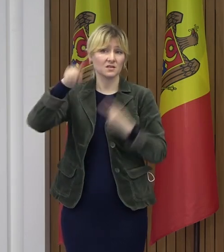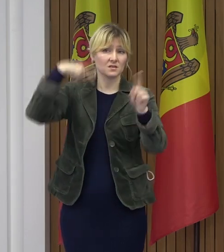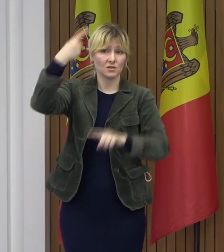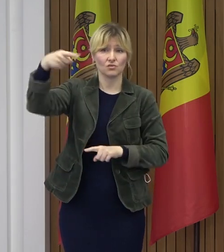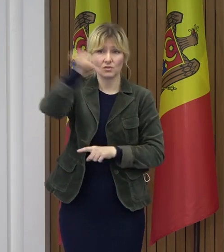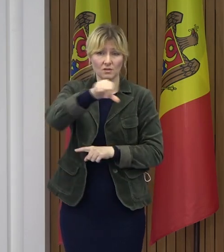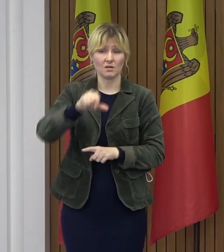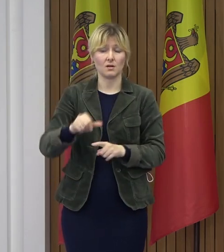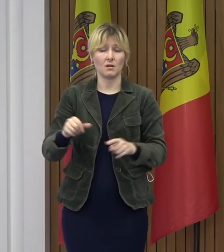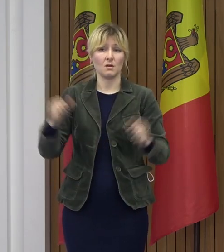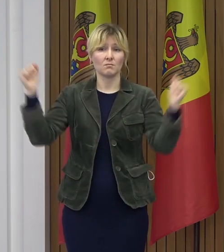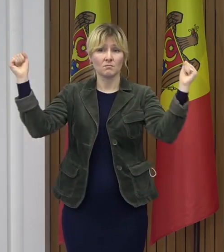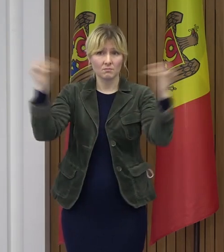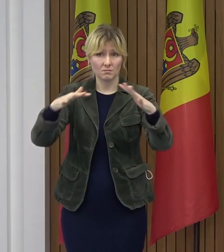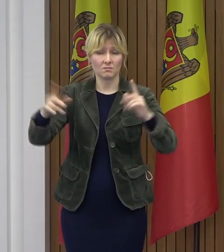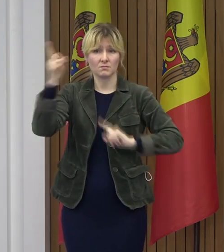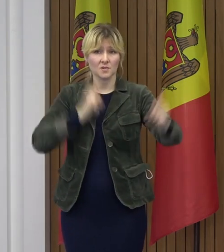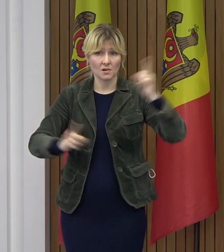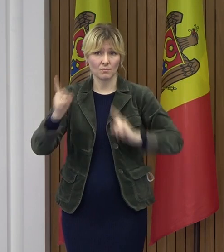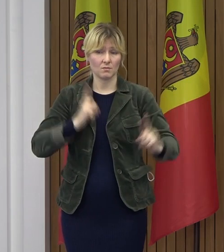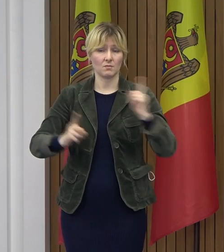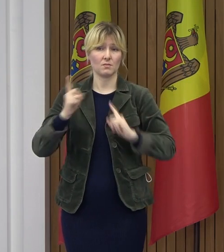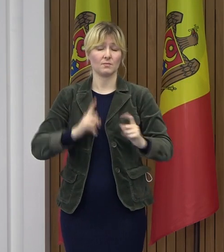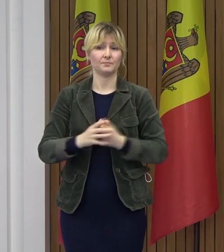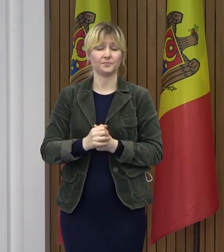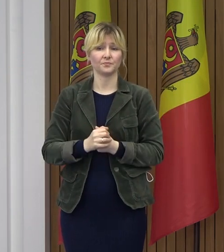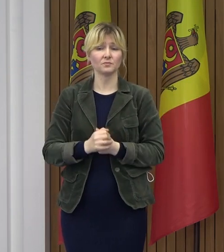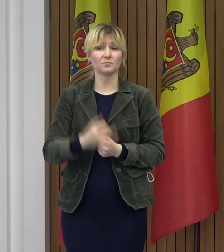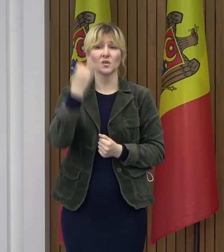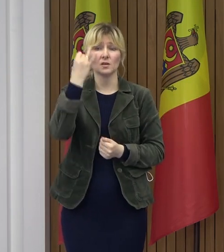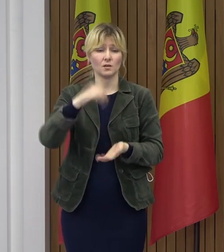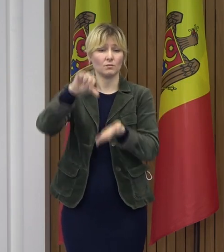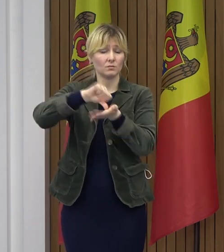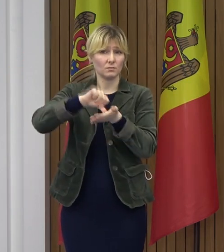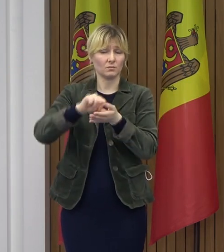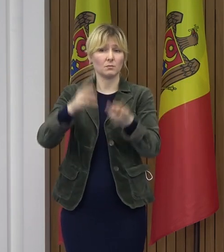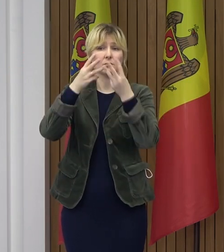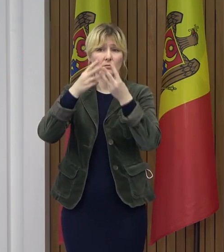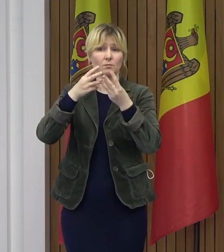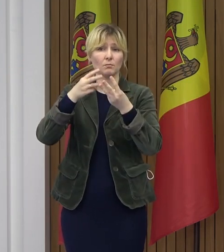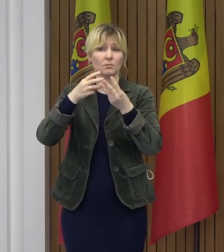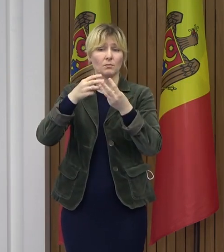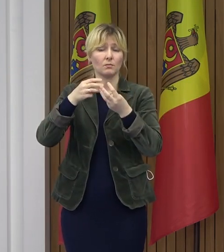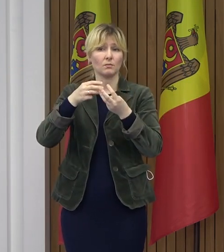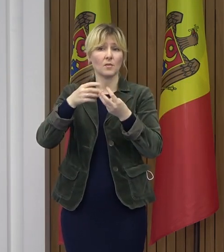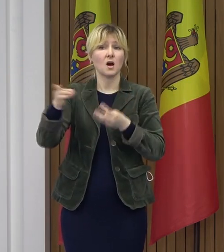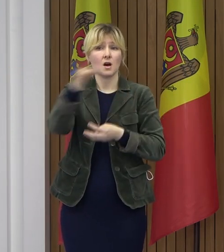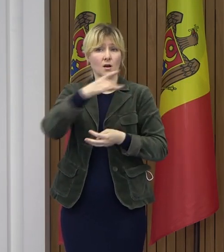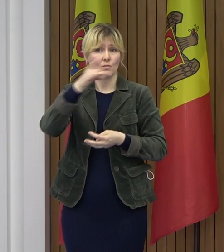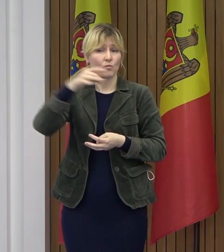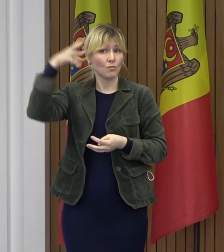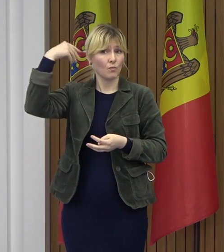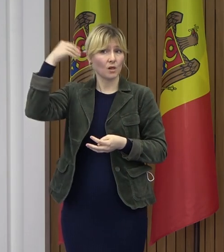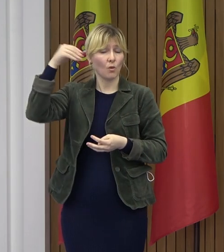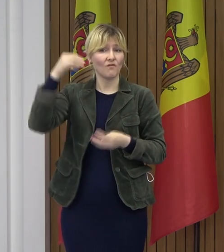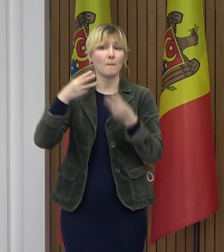cu participarea guvernului în demisie, dar și cu participarea președintelui Republicii Moldova, ca de comun